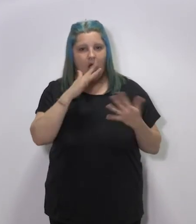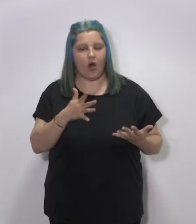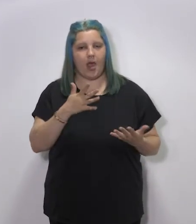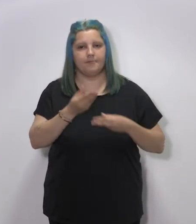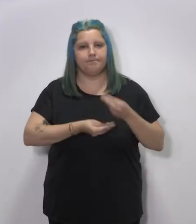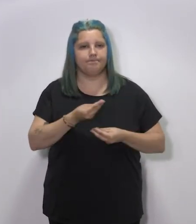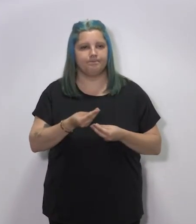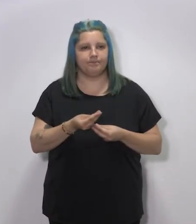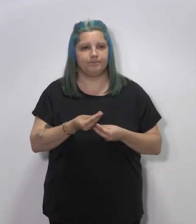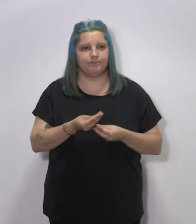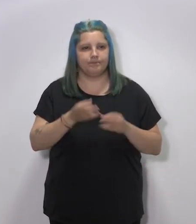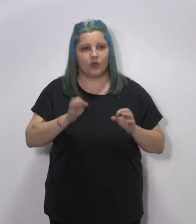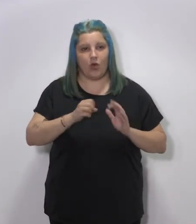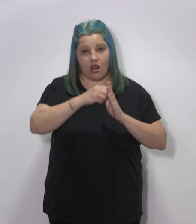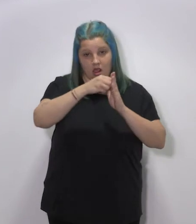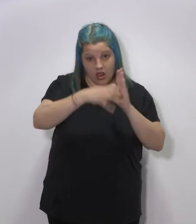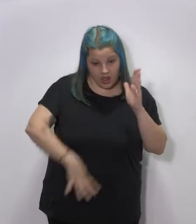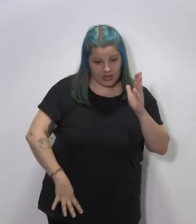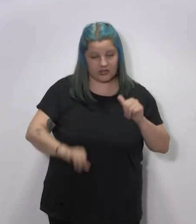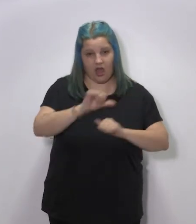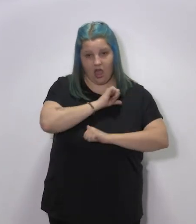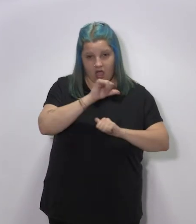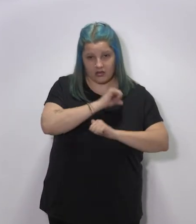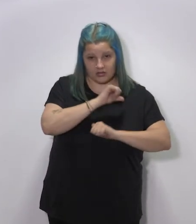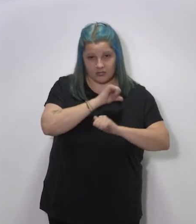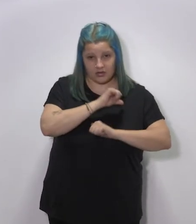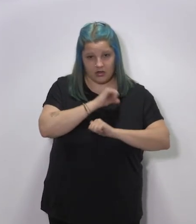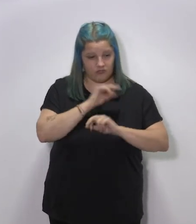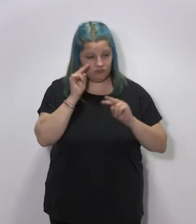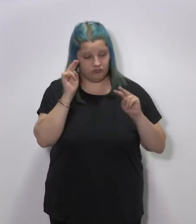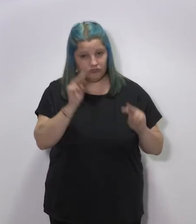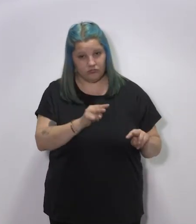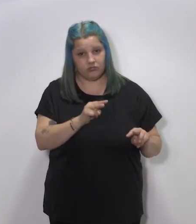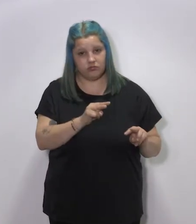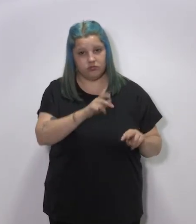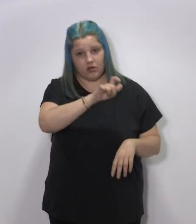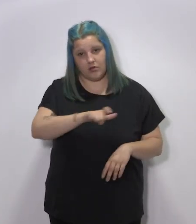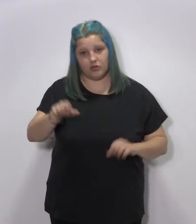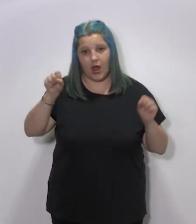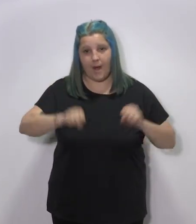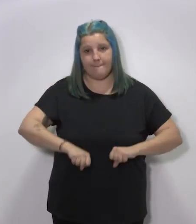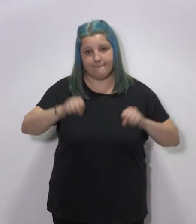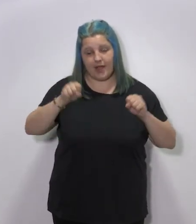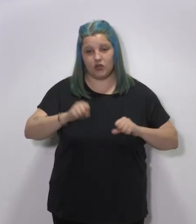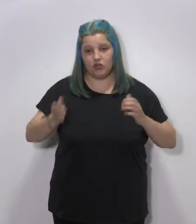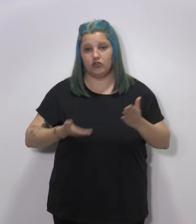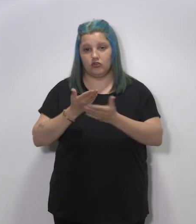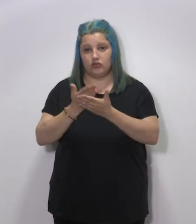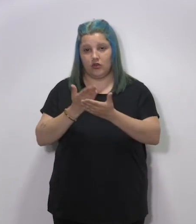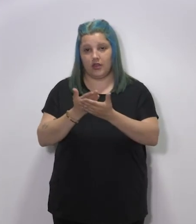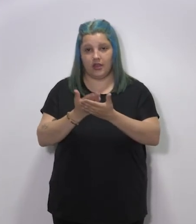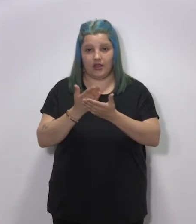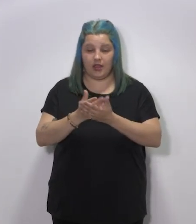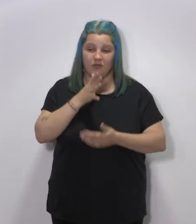respuesta a, ahora mismo, sería a la lista de espera existente en materia de personas